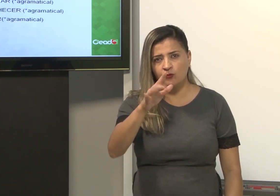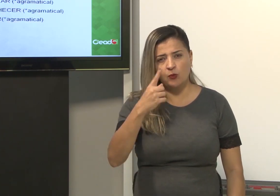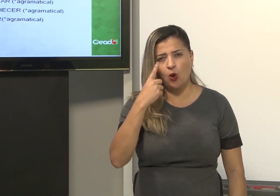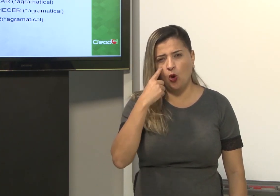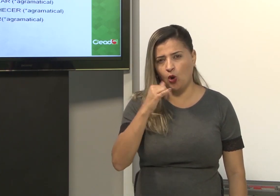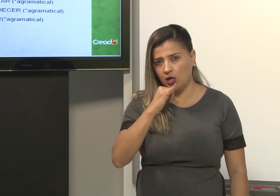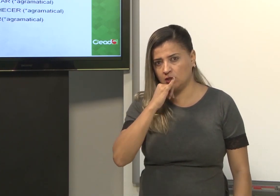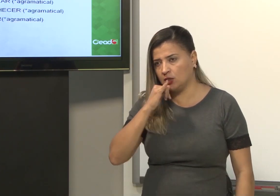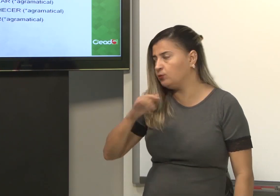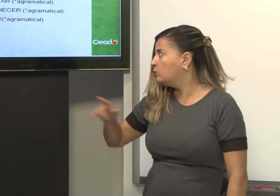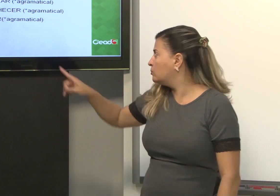Observe.